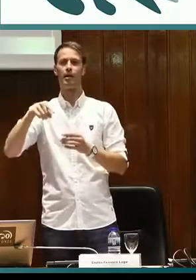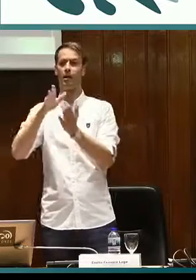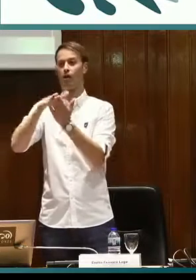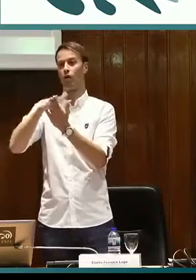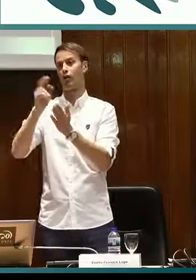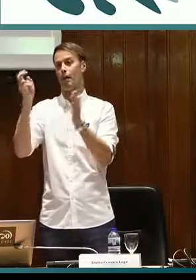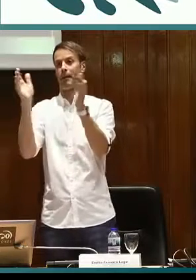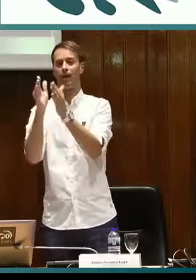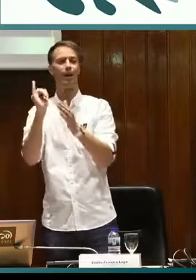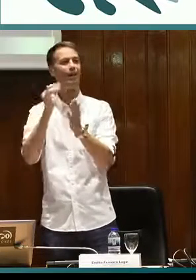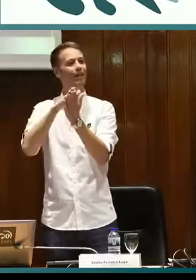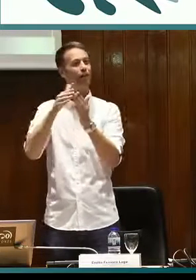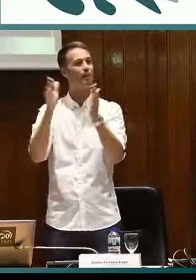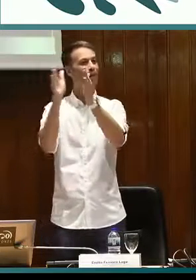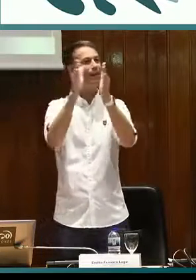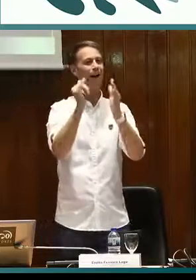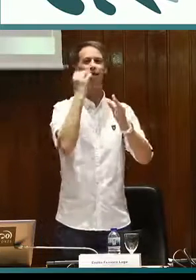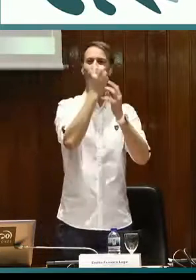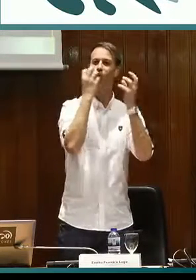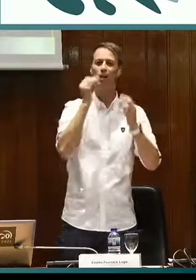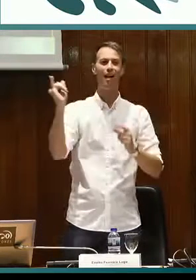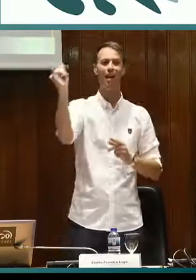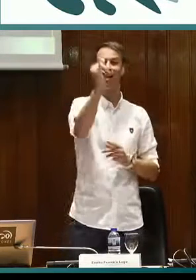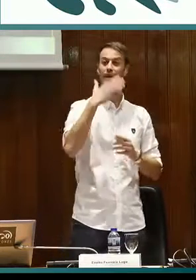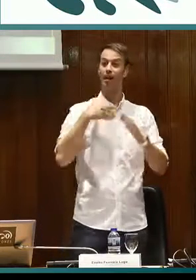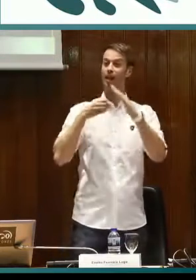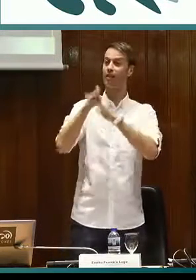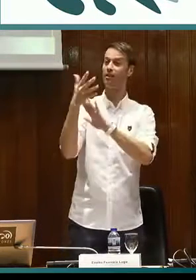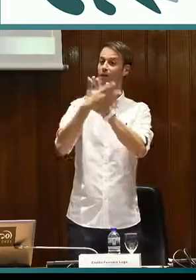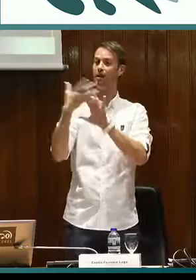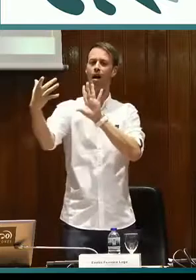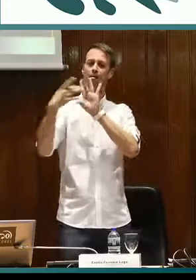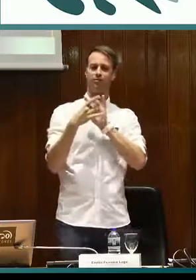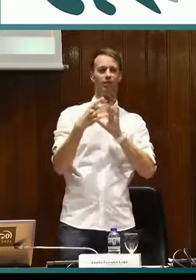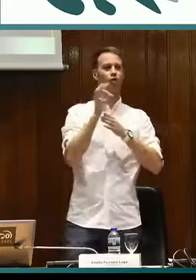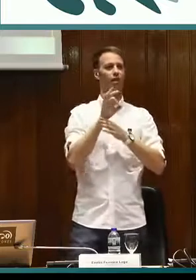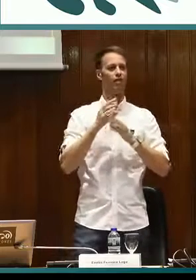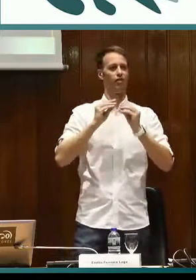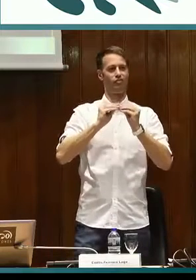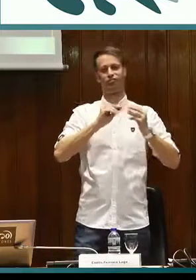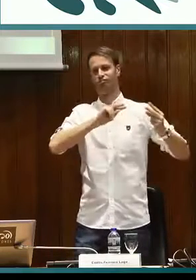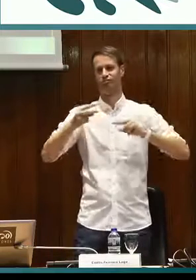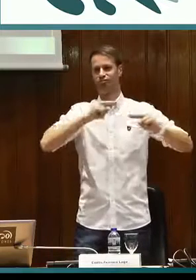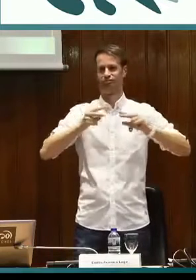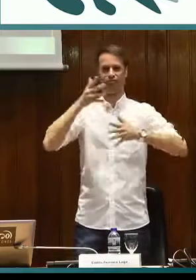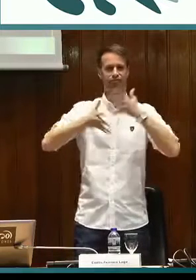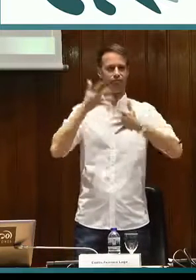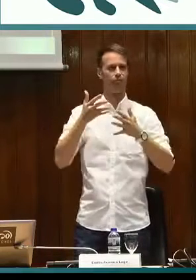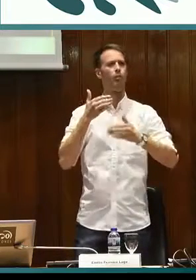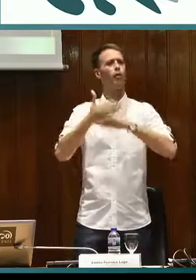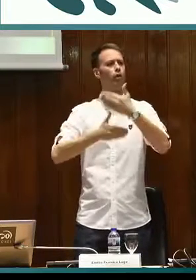Por ejemplo, tenemos Cuentamundos, que es una editorial pequeña, como digo, que a veces tienen cuentos y lo que hacemos es hacerlo accesible. Sus